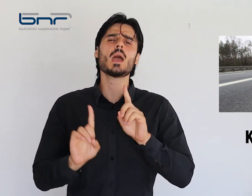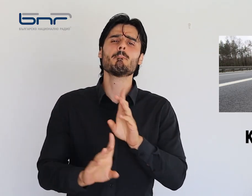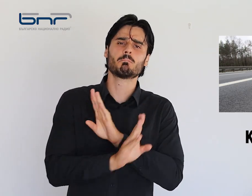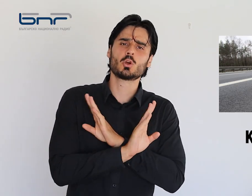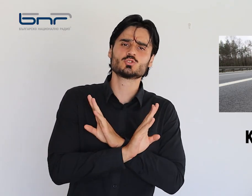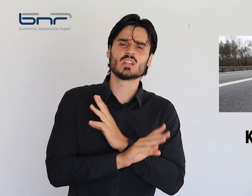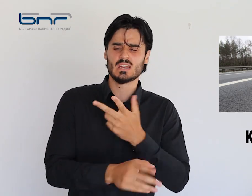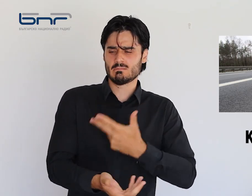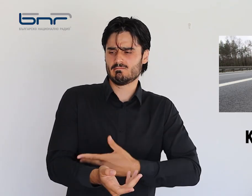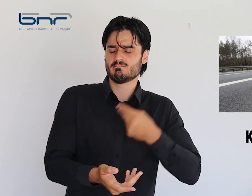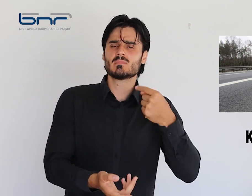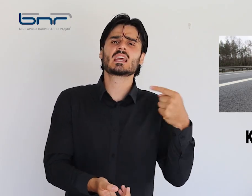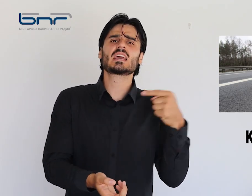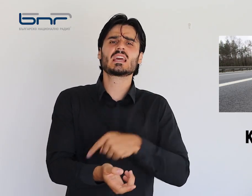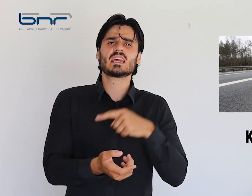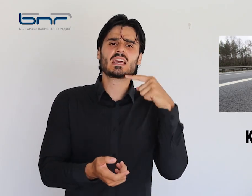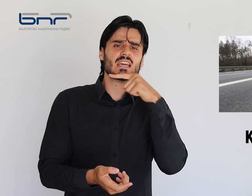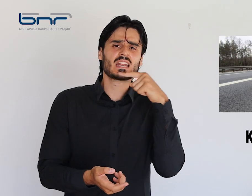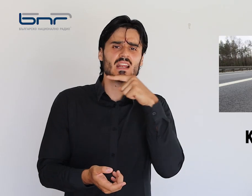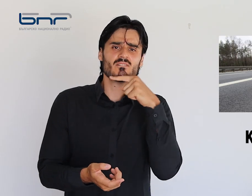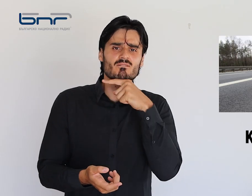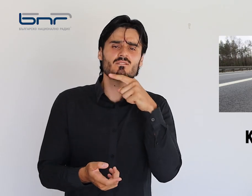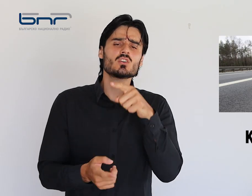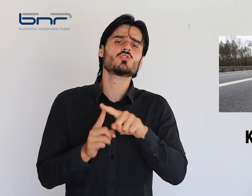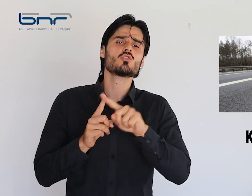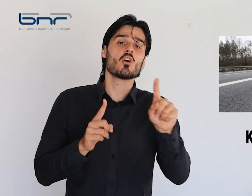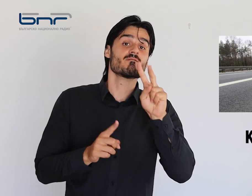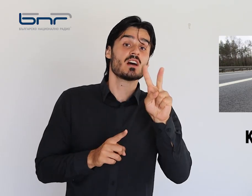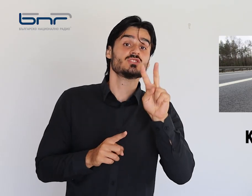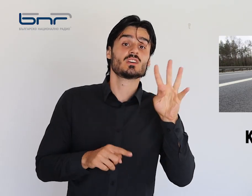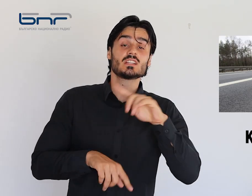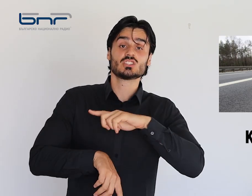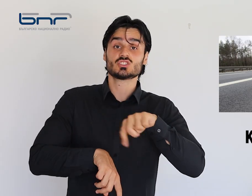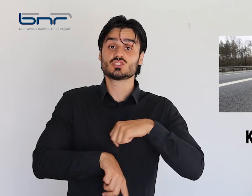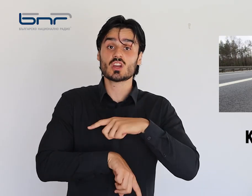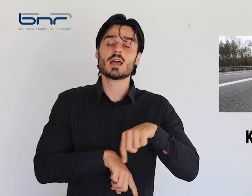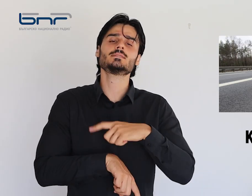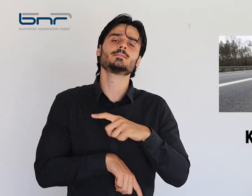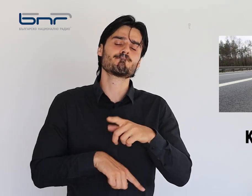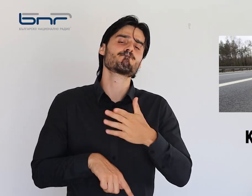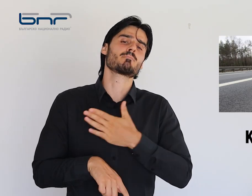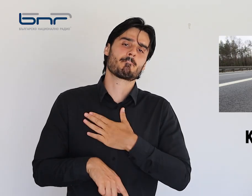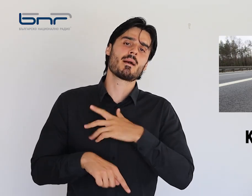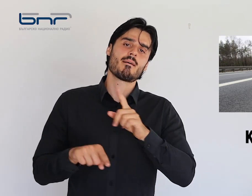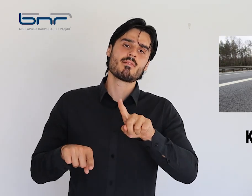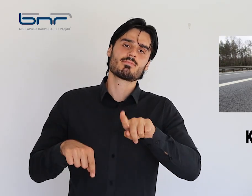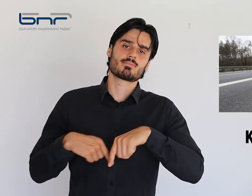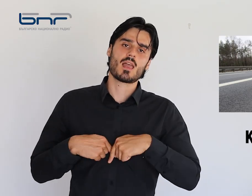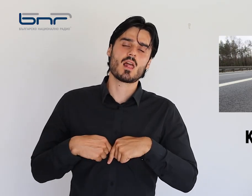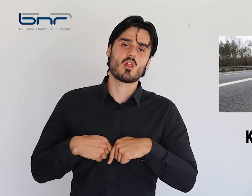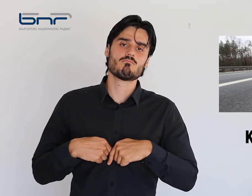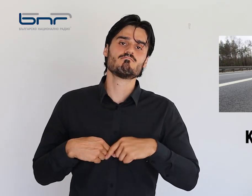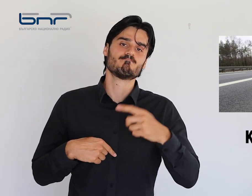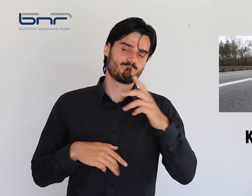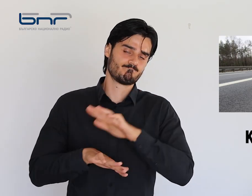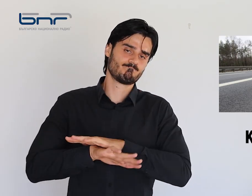са кръвни проби, шофьорът на автомобила е задържан за срок до 24 часа. Образувано е досъдебно производство. От Плевен,